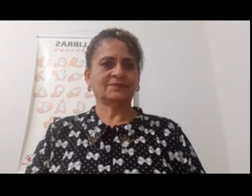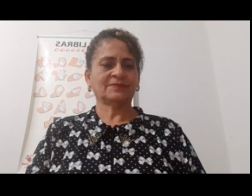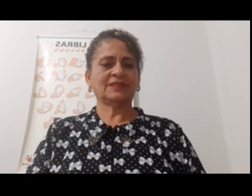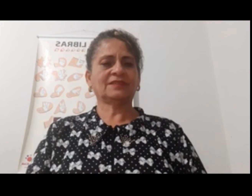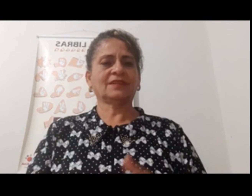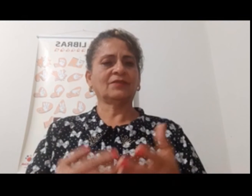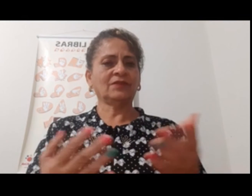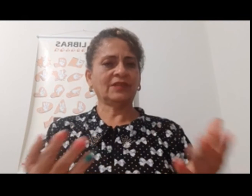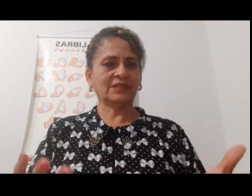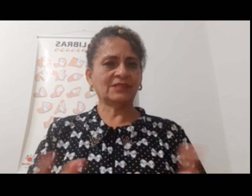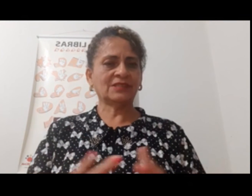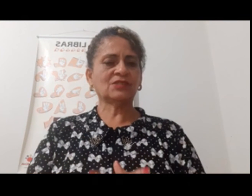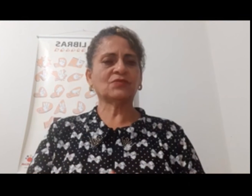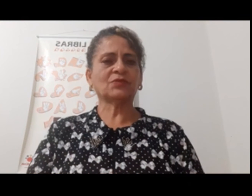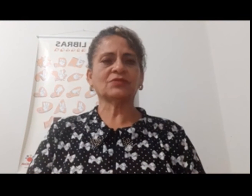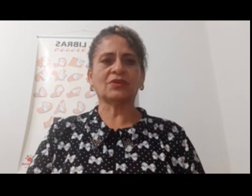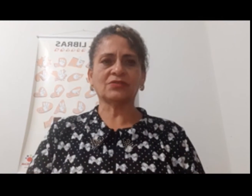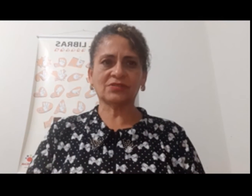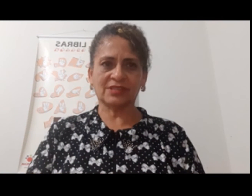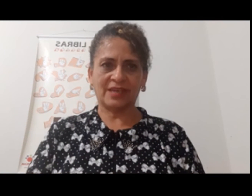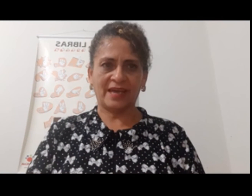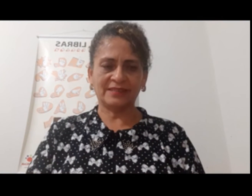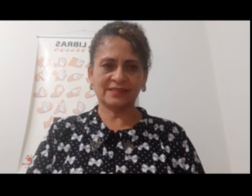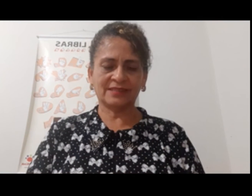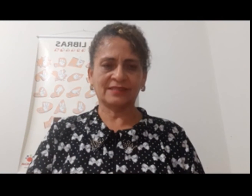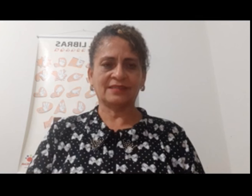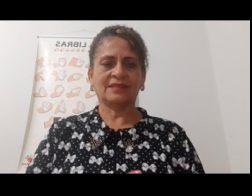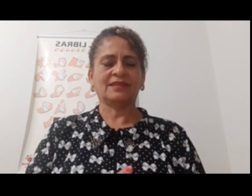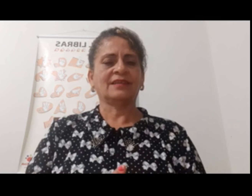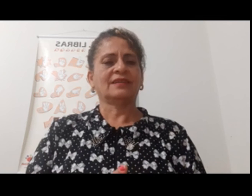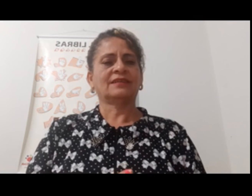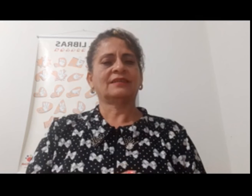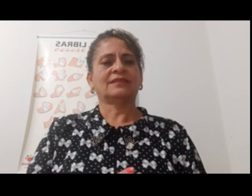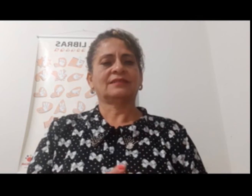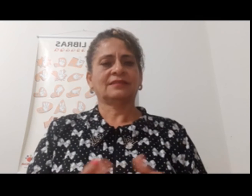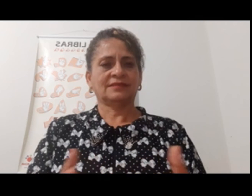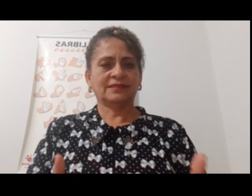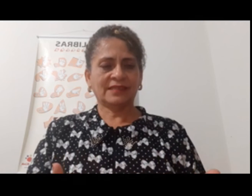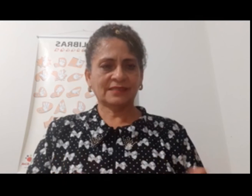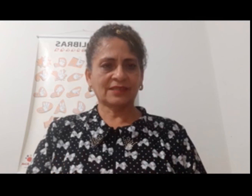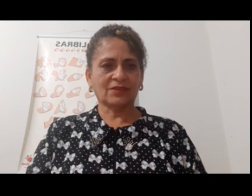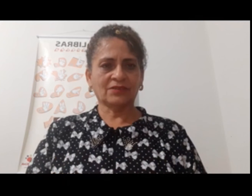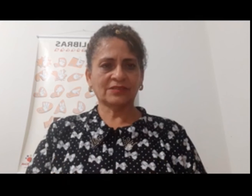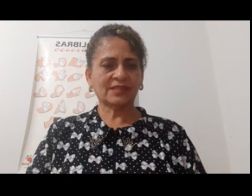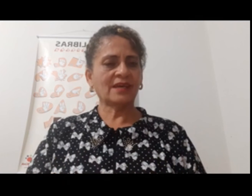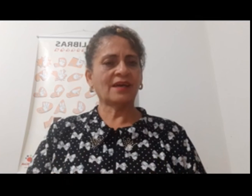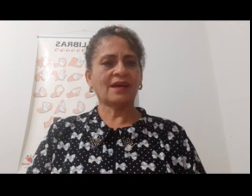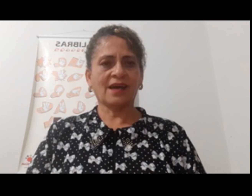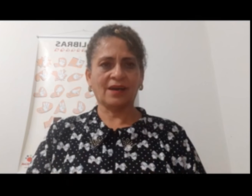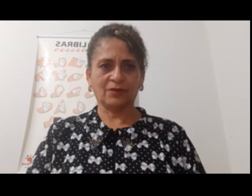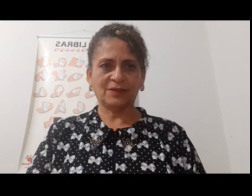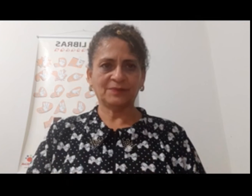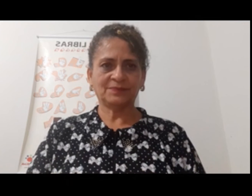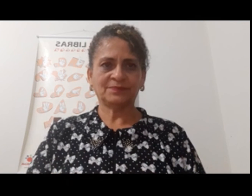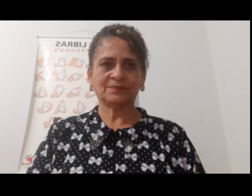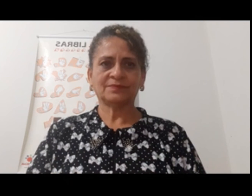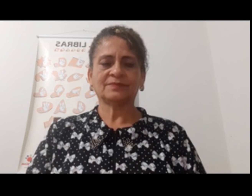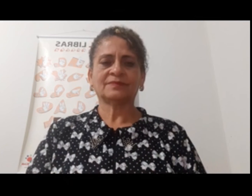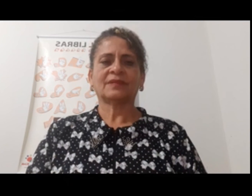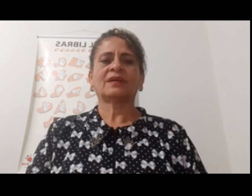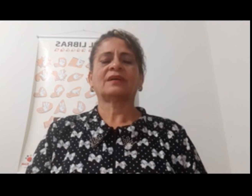Então. Esses foram nossos sinais. Dessa nossa aula.